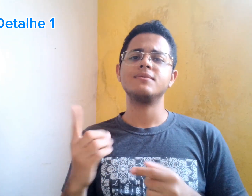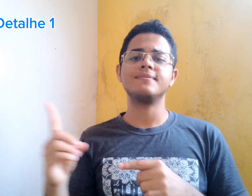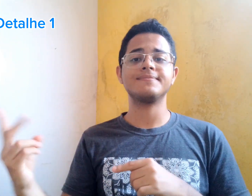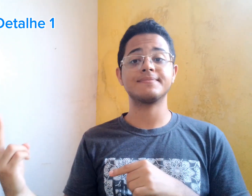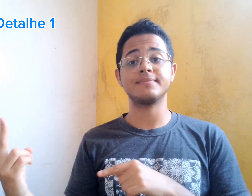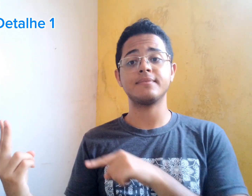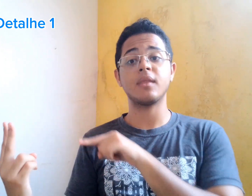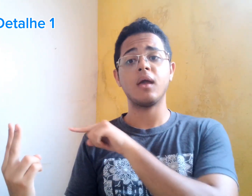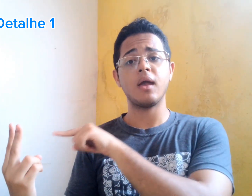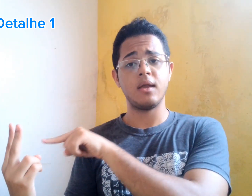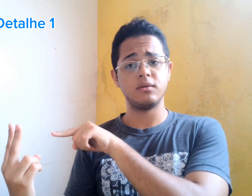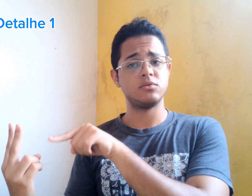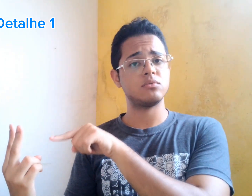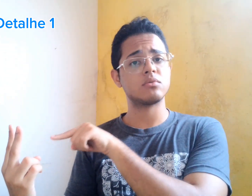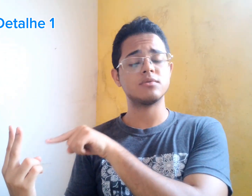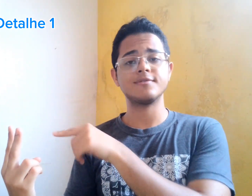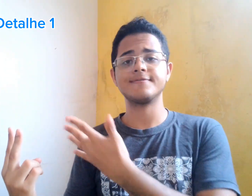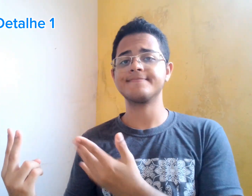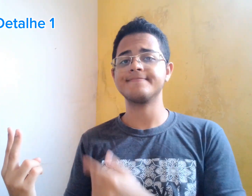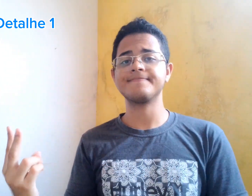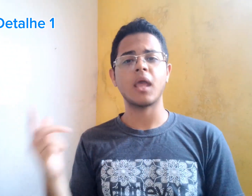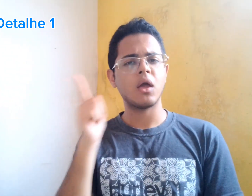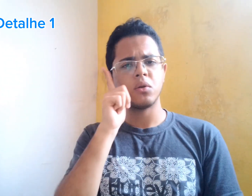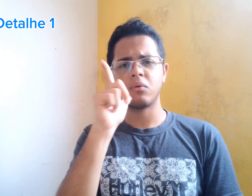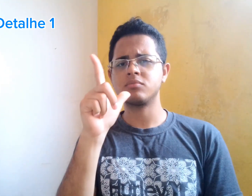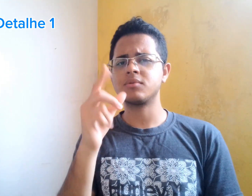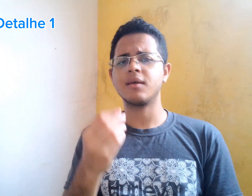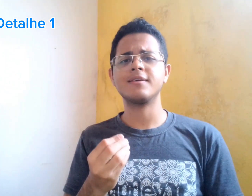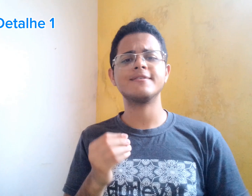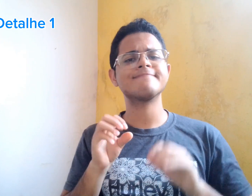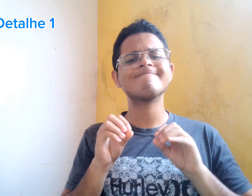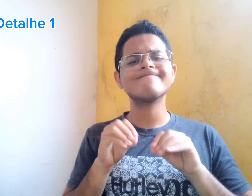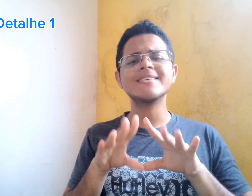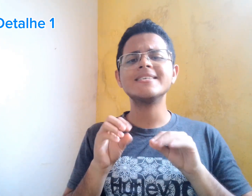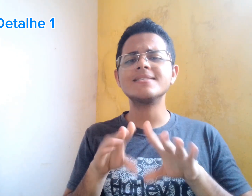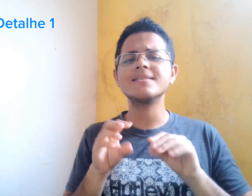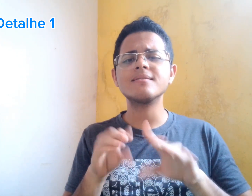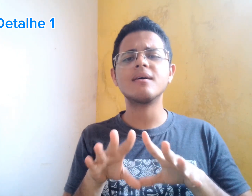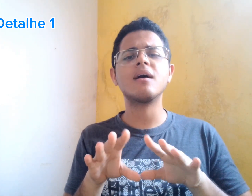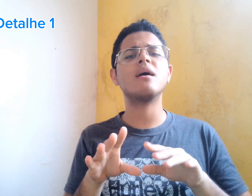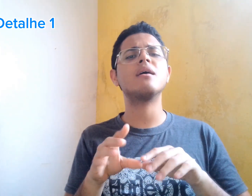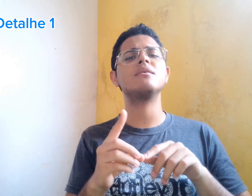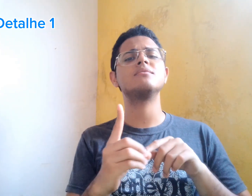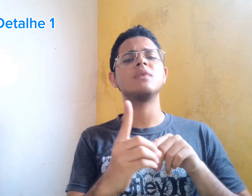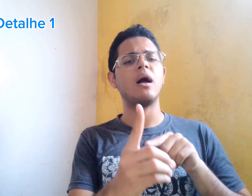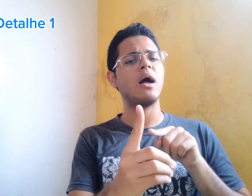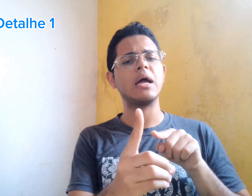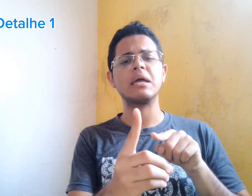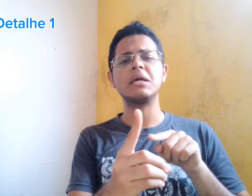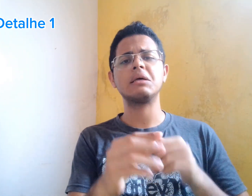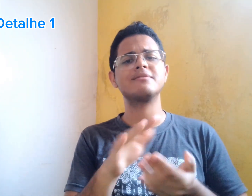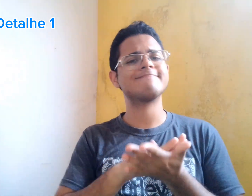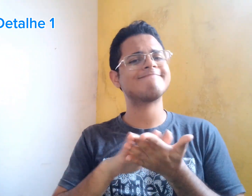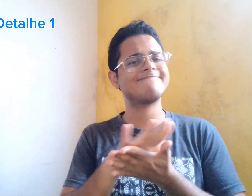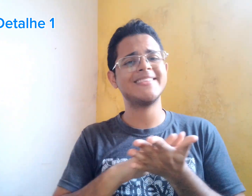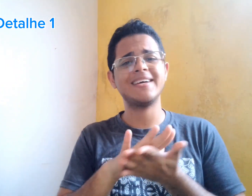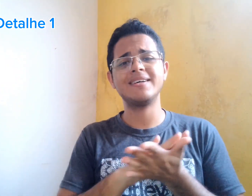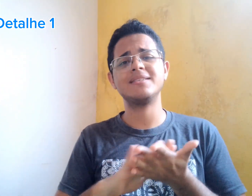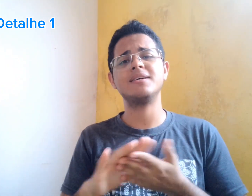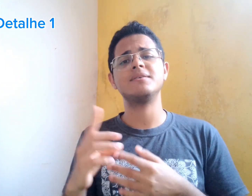Então, dois não conseguem ensinar nada para ela.